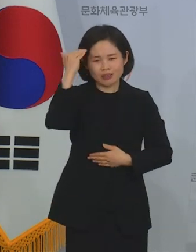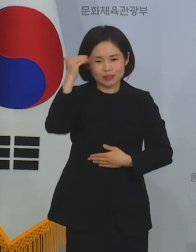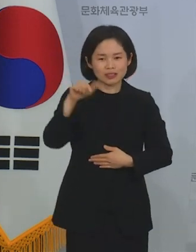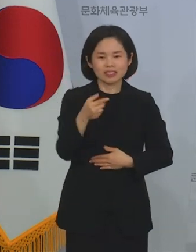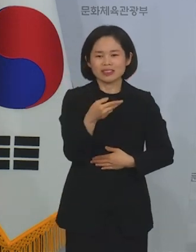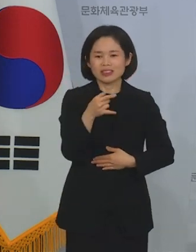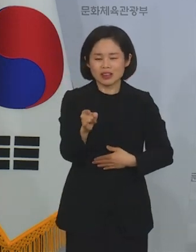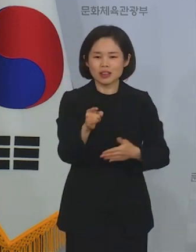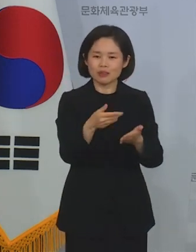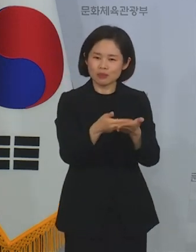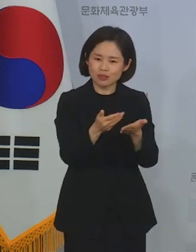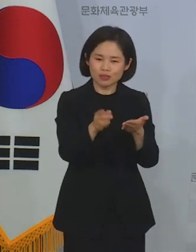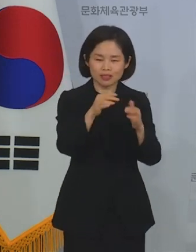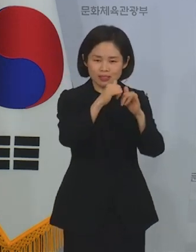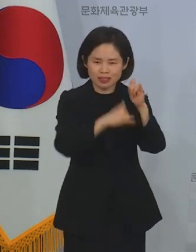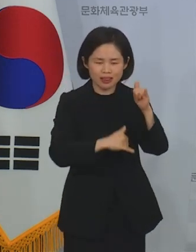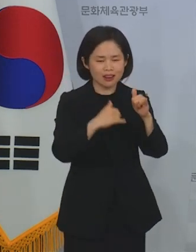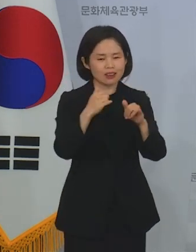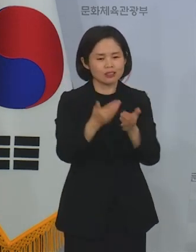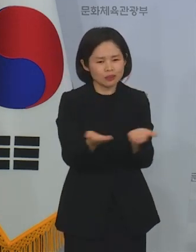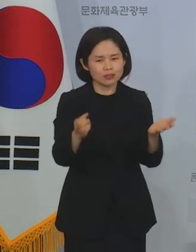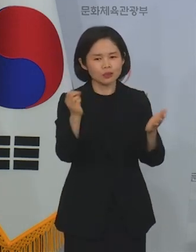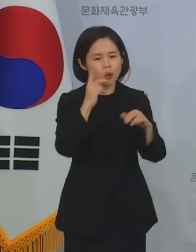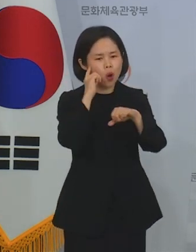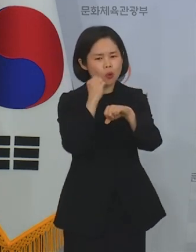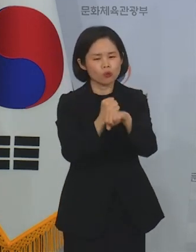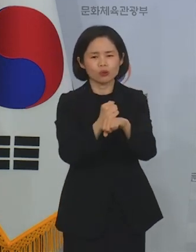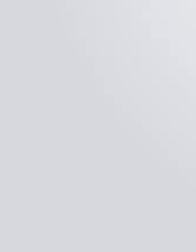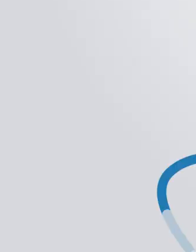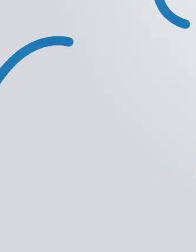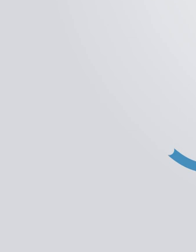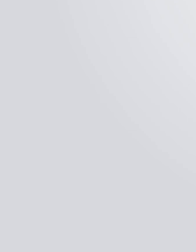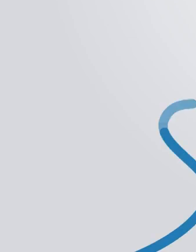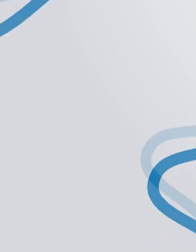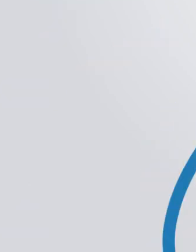전시와 연구에 큰 역할을 할 것을 기대하고 있습니다.